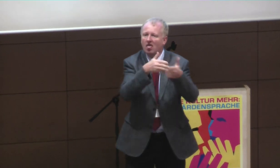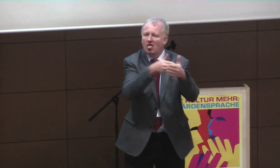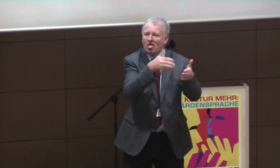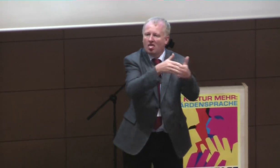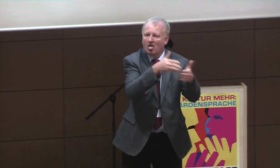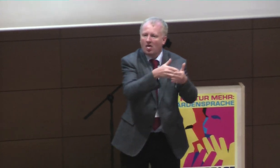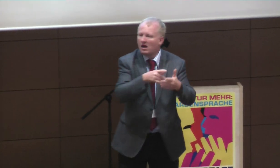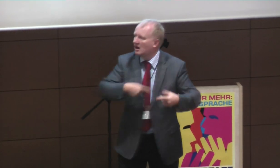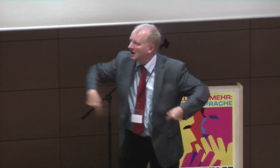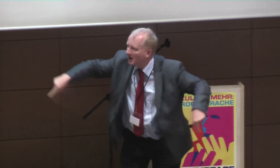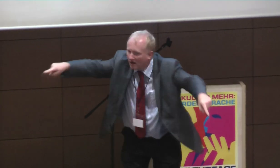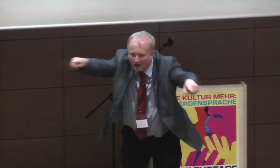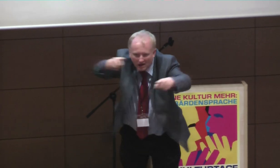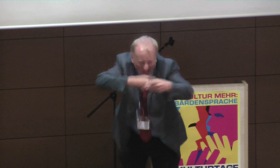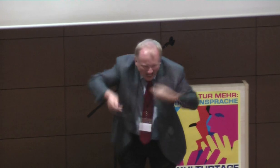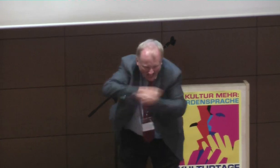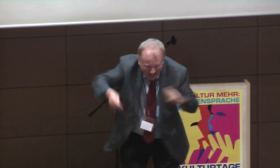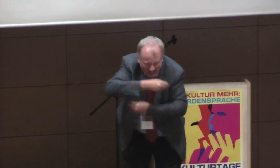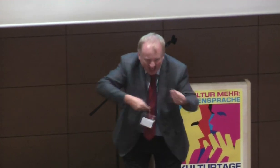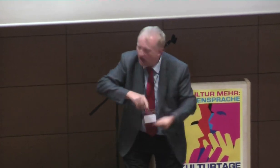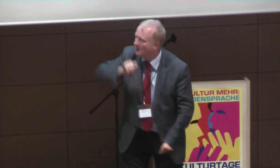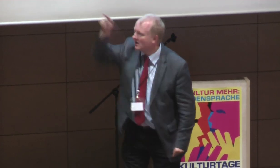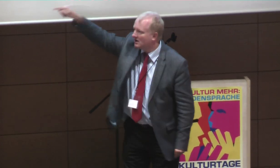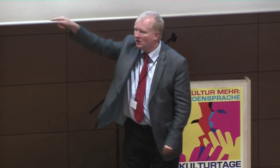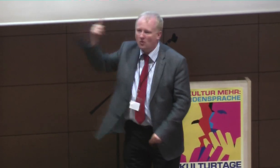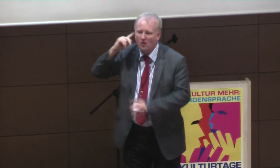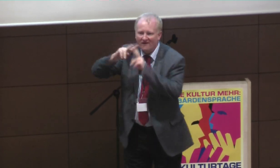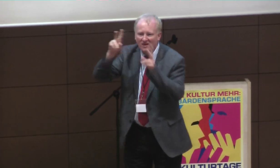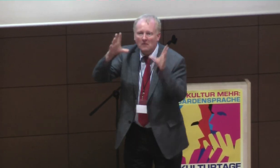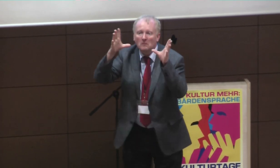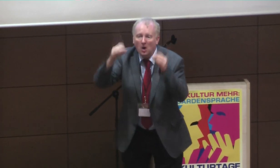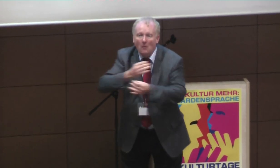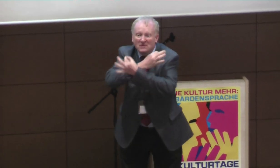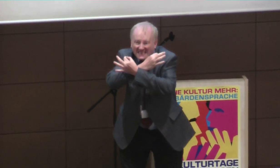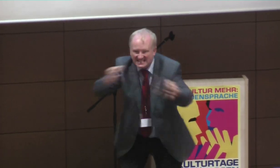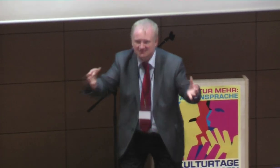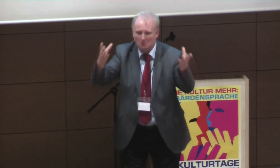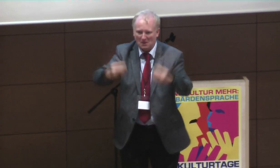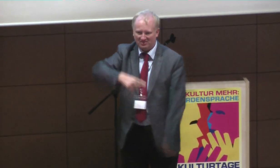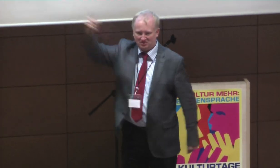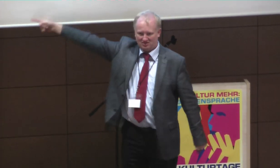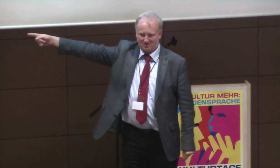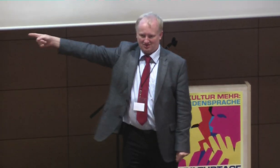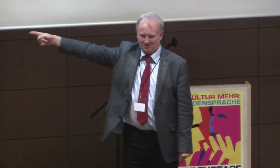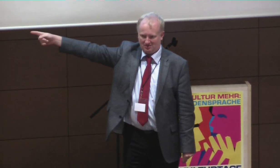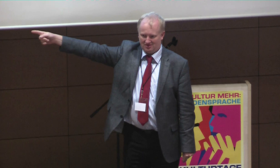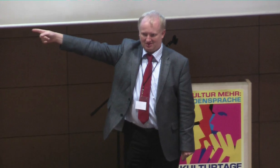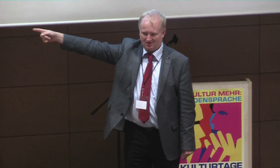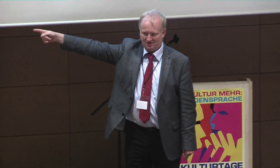das Problem, weil wir, dass wir da viel an Barrieren stoßen, weil wir immer, ähm, mit unserem Reifen kochen, und machen und tun, und wir müssen aber